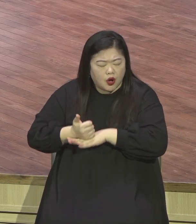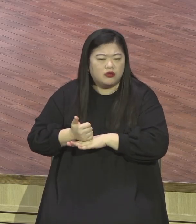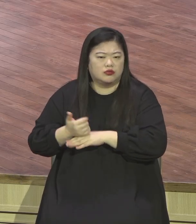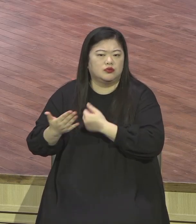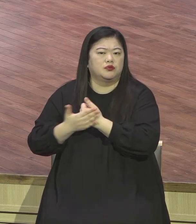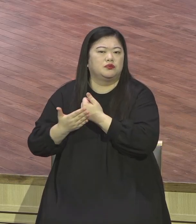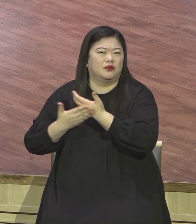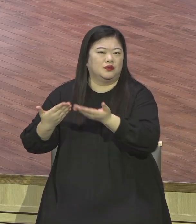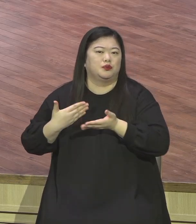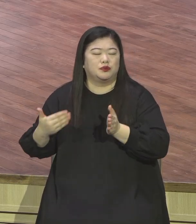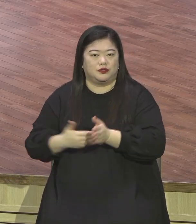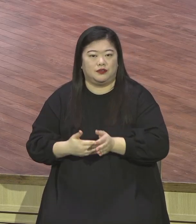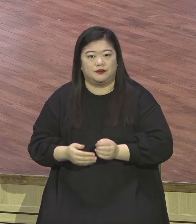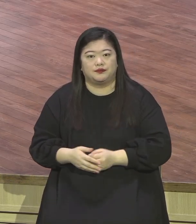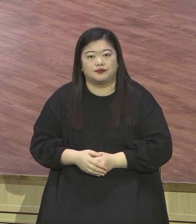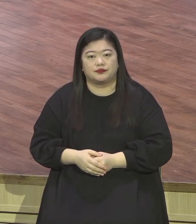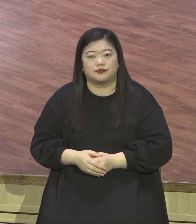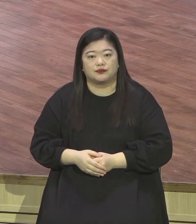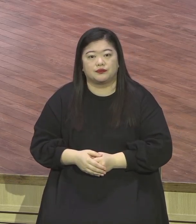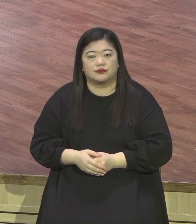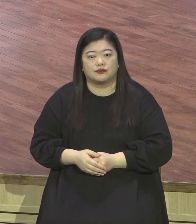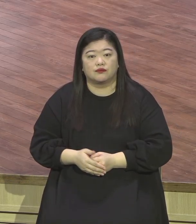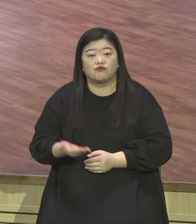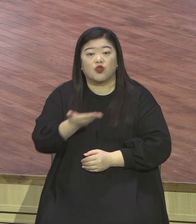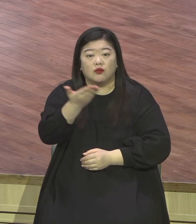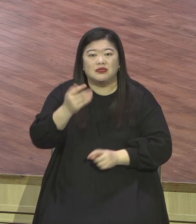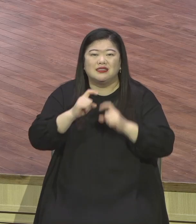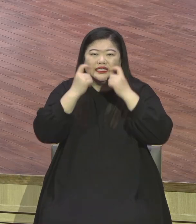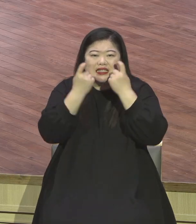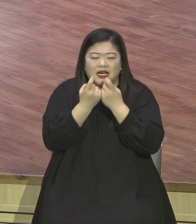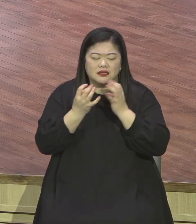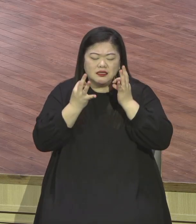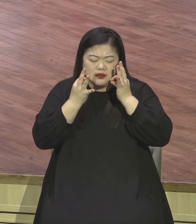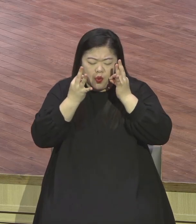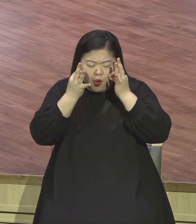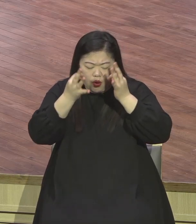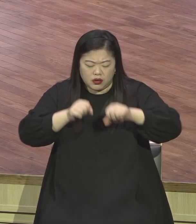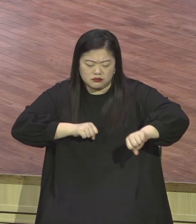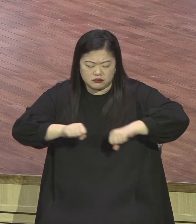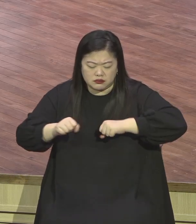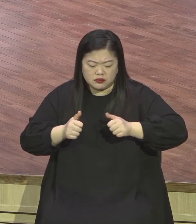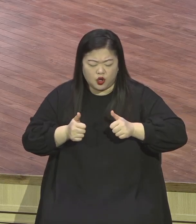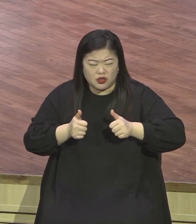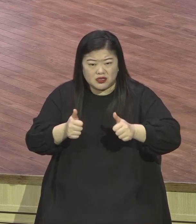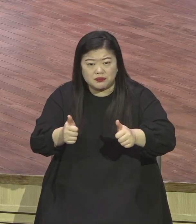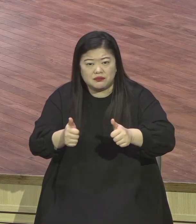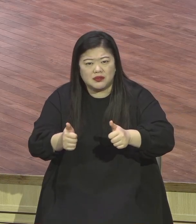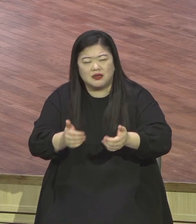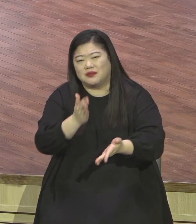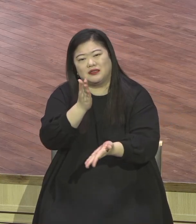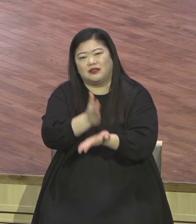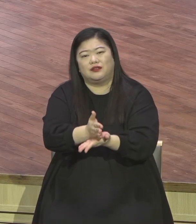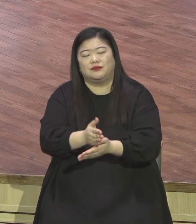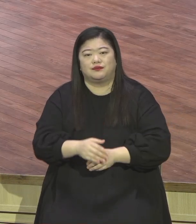대해서 누리시기 바랍니다 너무 감사하고 너무 기쁘고 모든 24시 하세요 24시